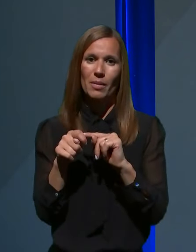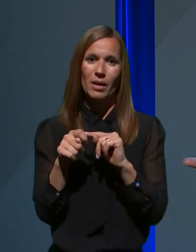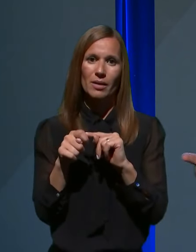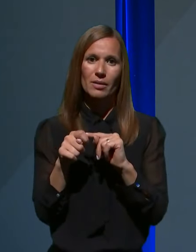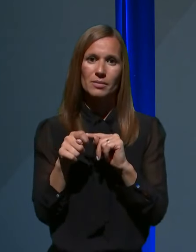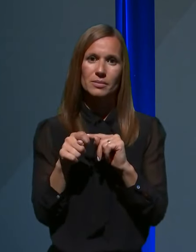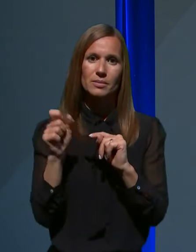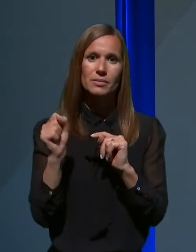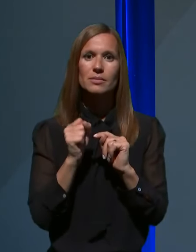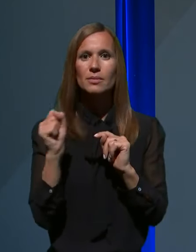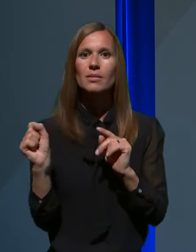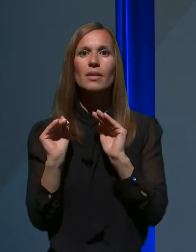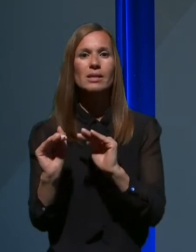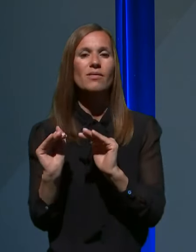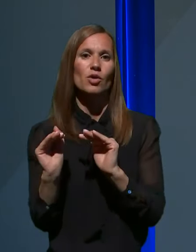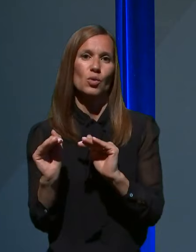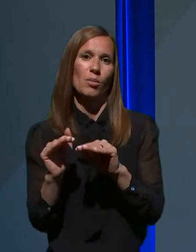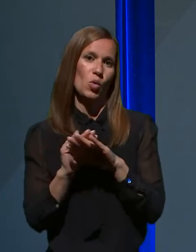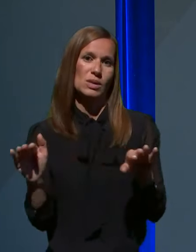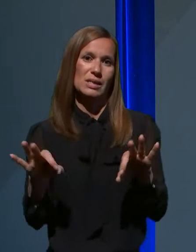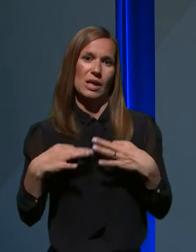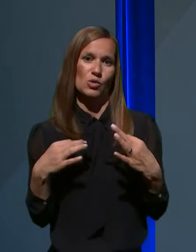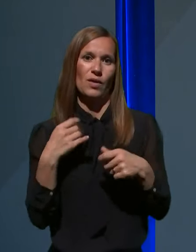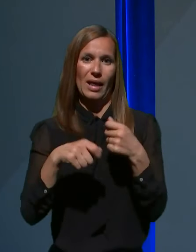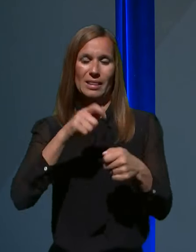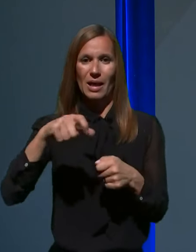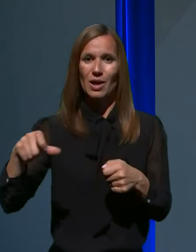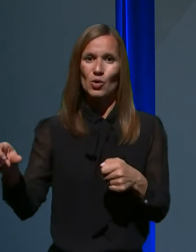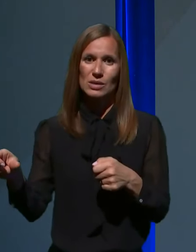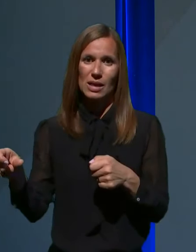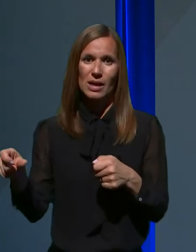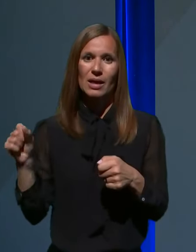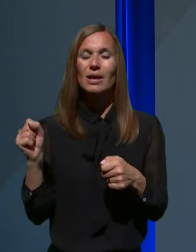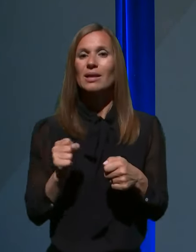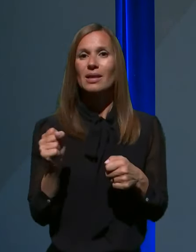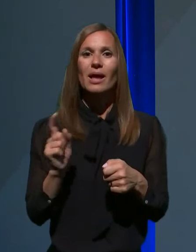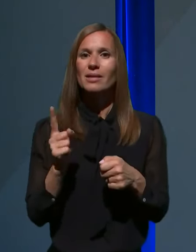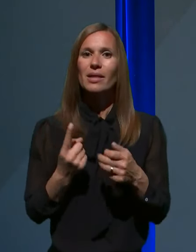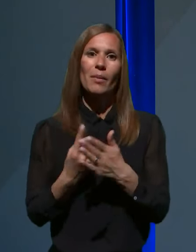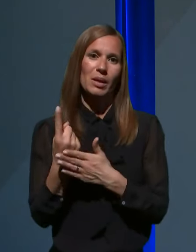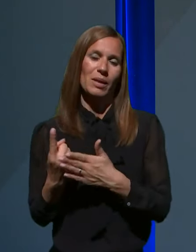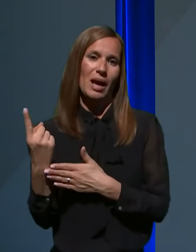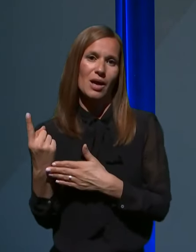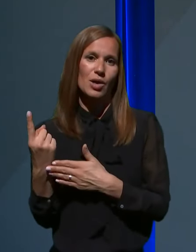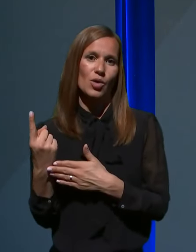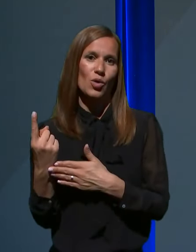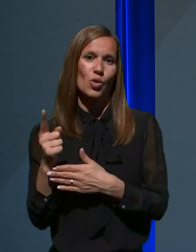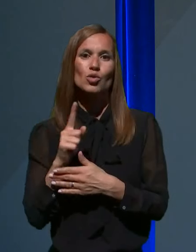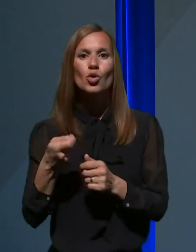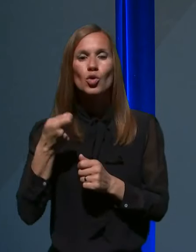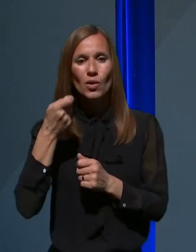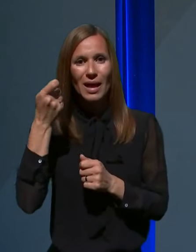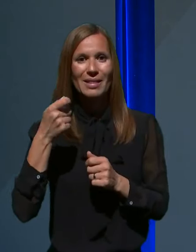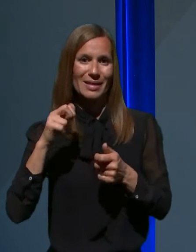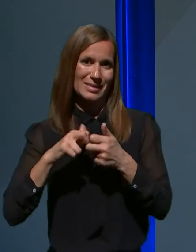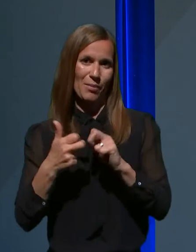zavarujemo vse zdravstvene delavce, da sveda ne bi prihajalo do dodatnih zapletov